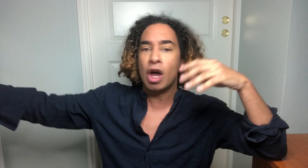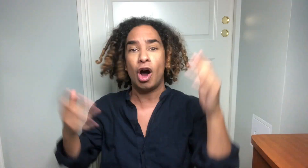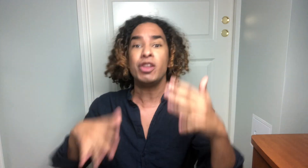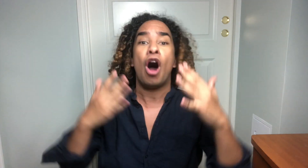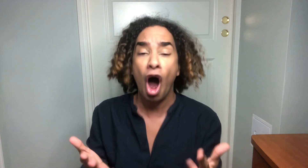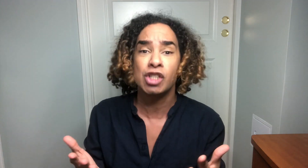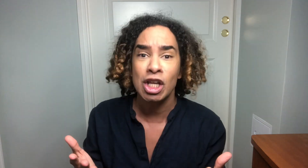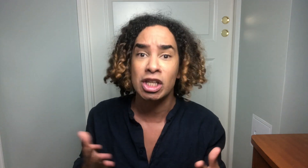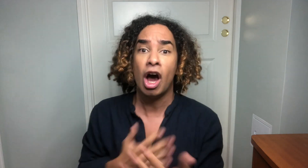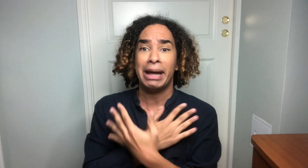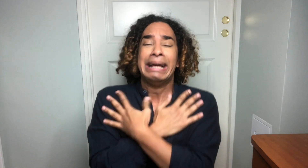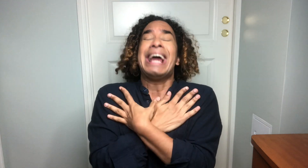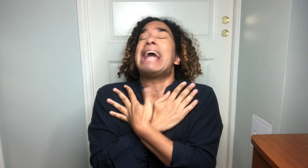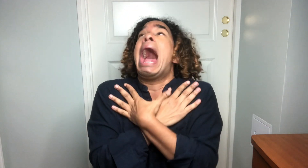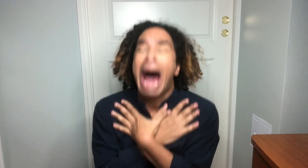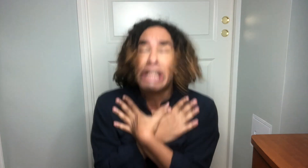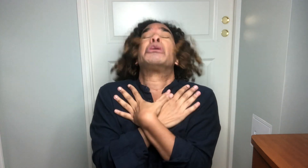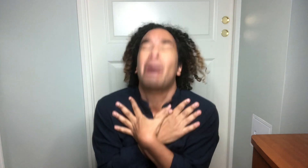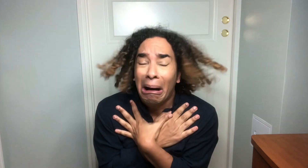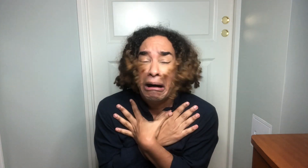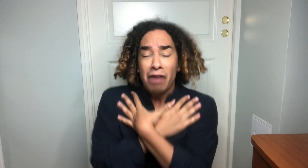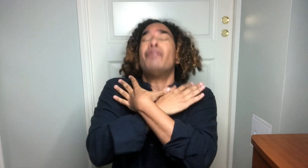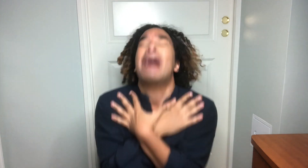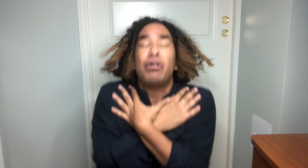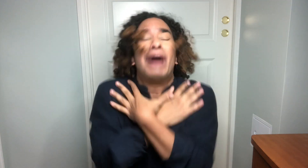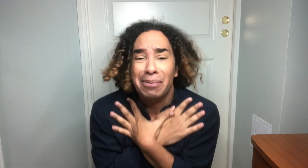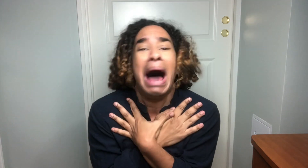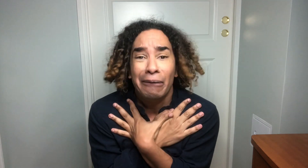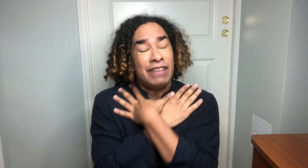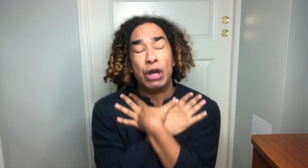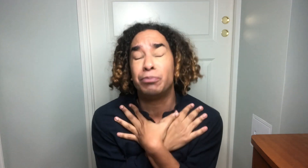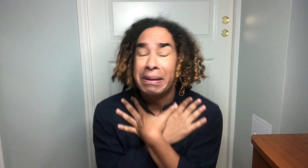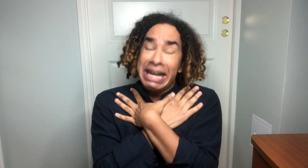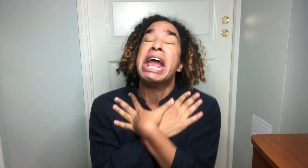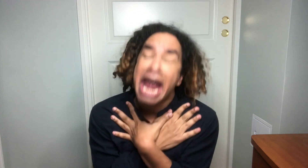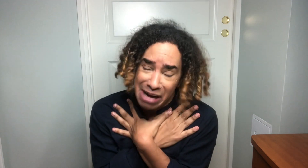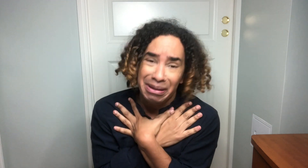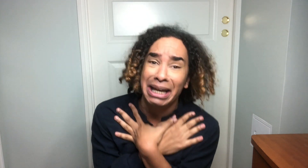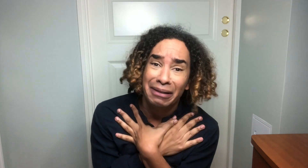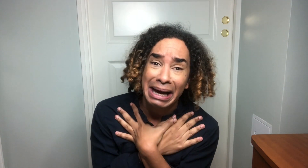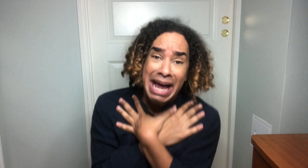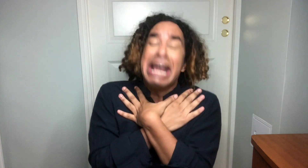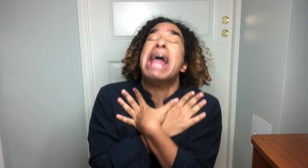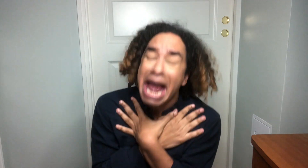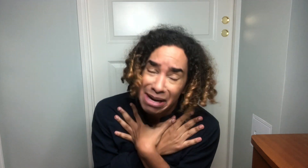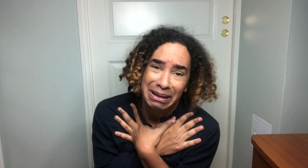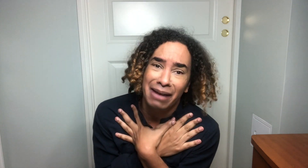han har så lyst. Han bare, jeg er så glad. Hva får være med ham? Jeg har drømt om det i hele mitt liv. I hele mitt liv.